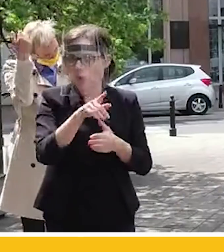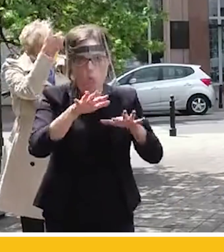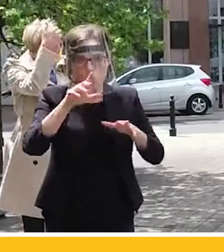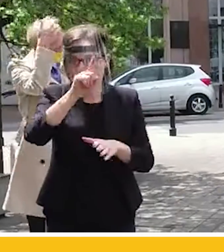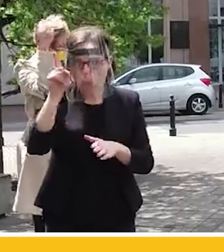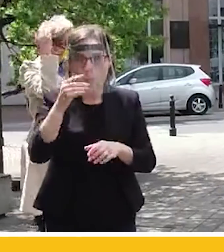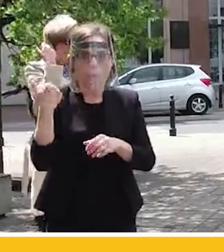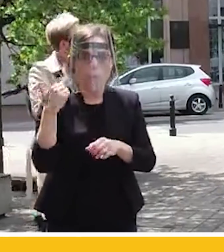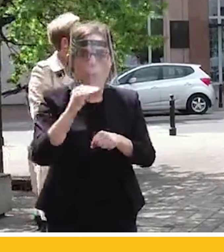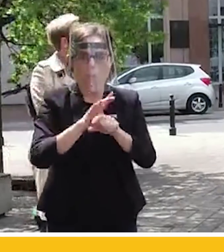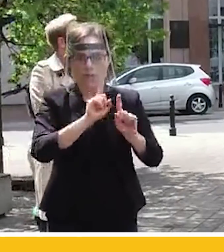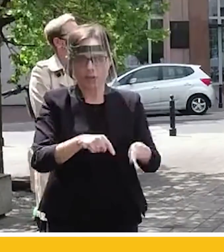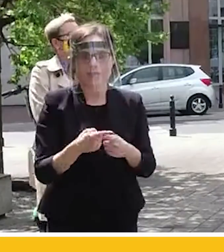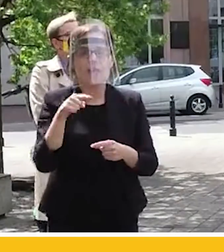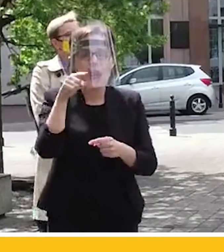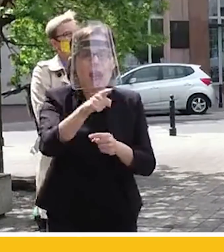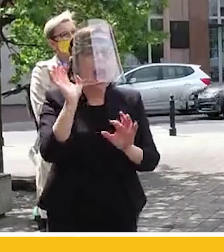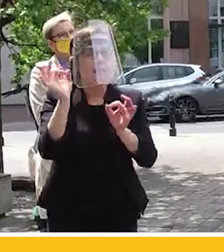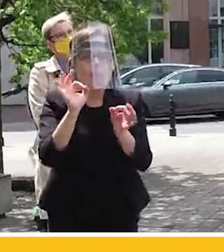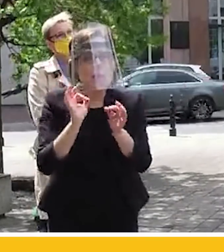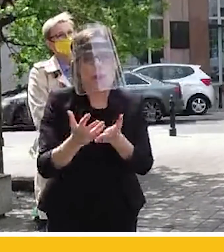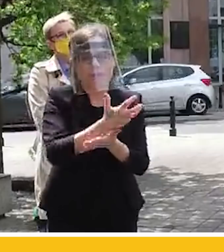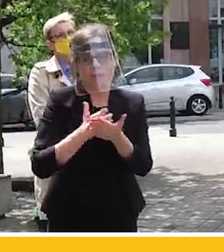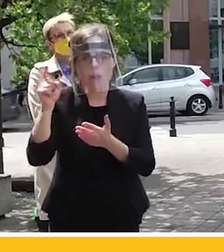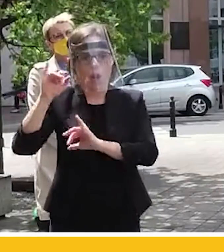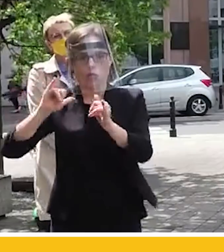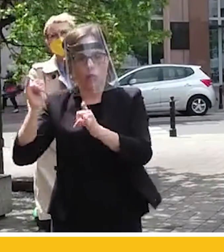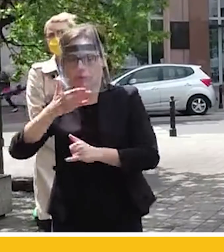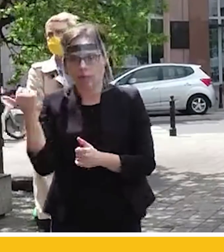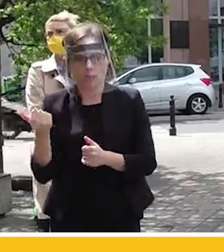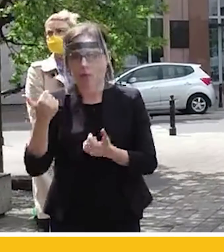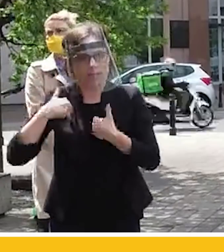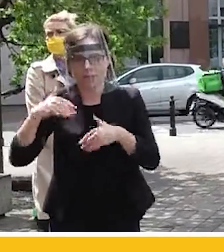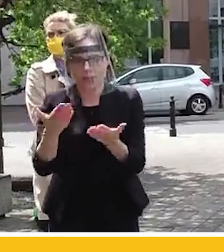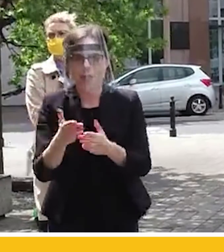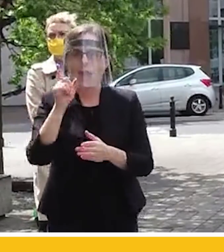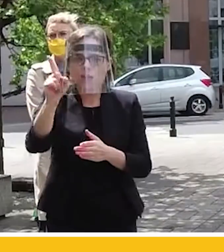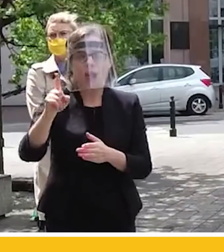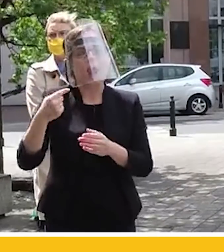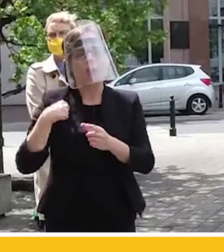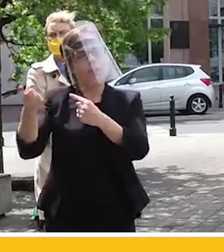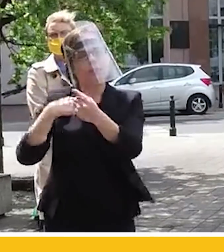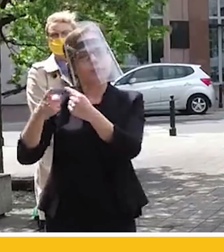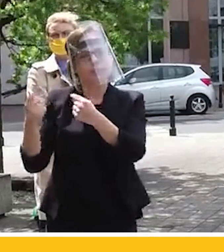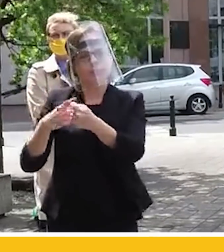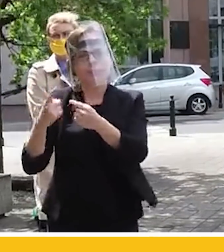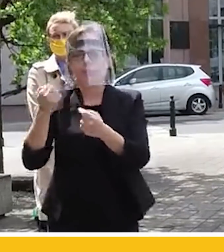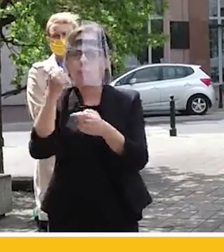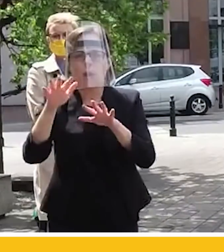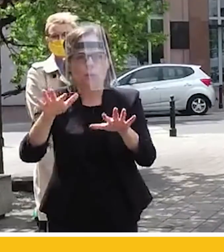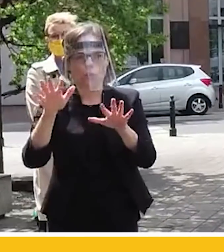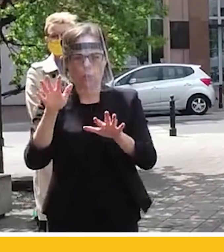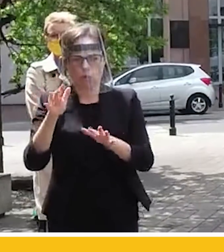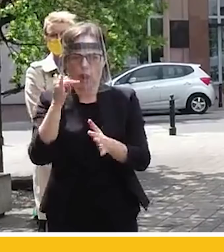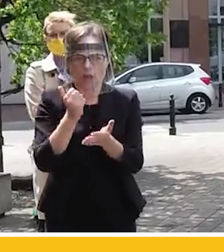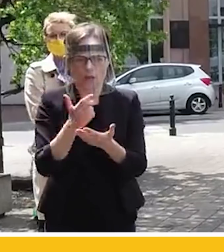mnóstwo. Rząd nie ma takich danych. Nie chce ich podać. Ale my z tych wszystkich listów, które dostajemy, a dostajemy ich cały czas, setki